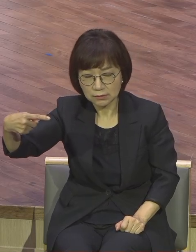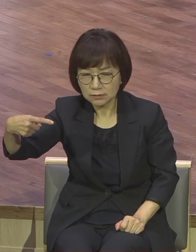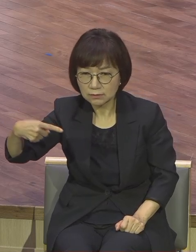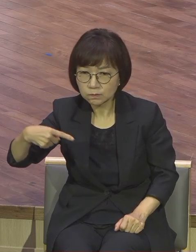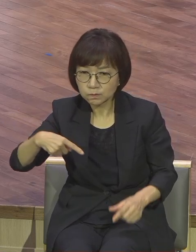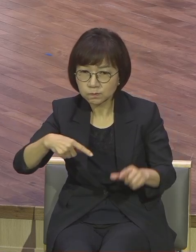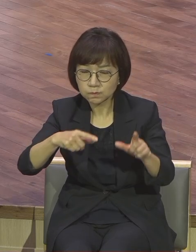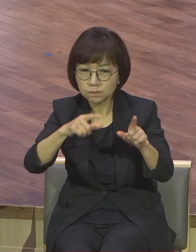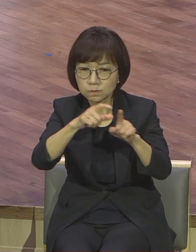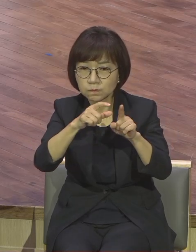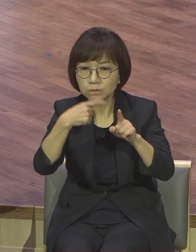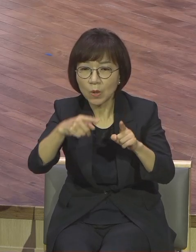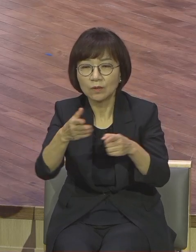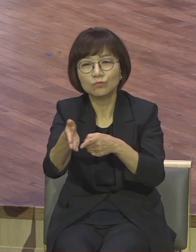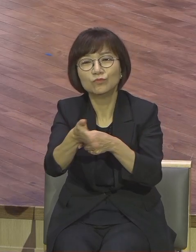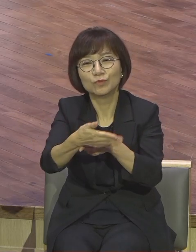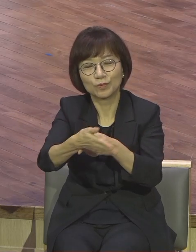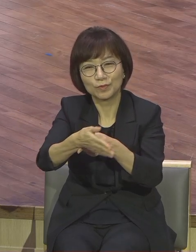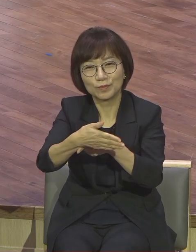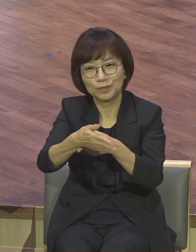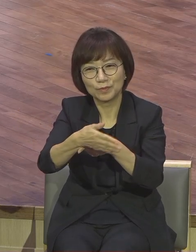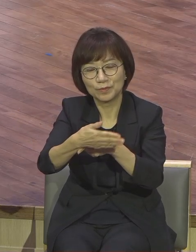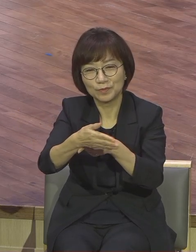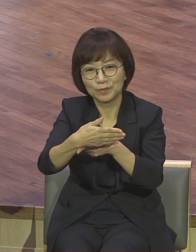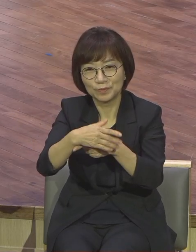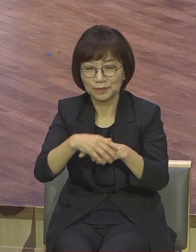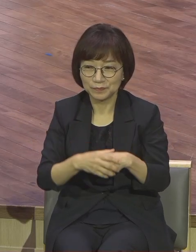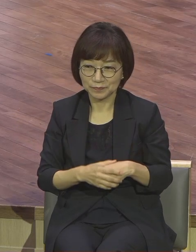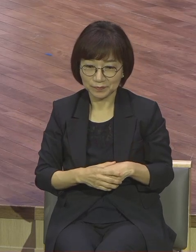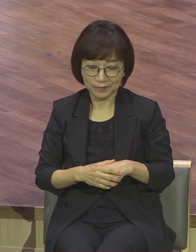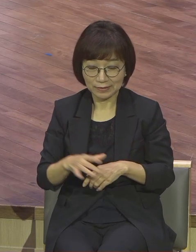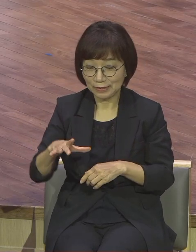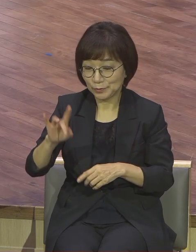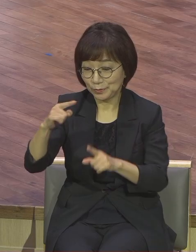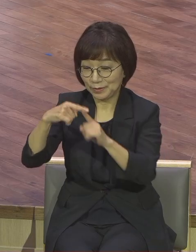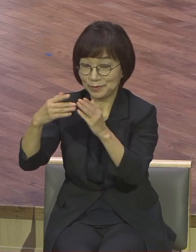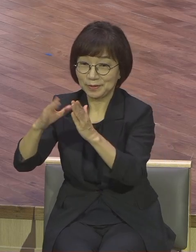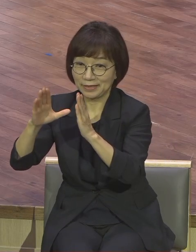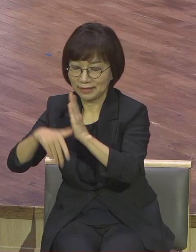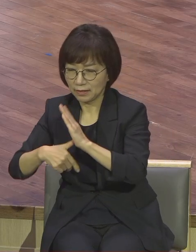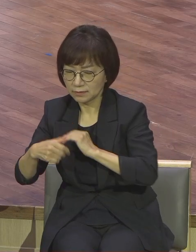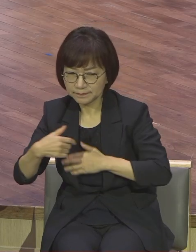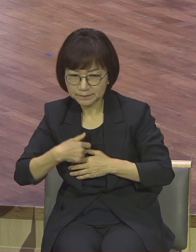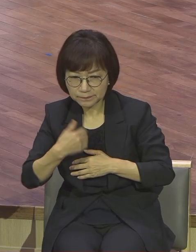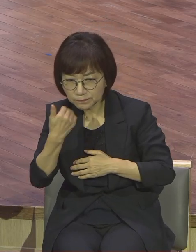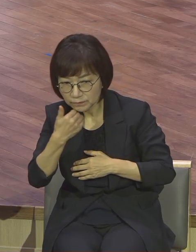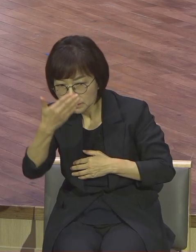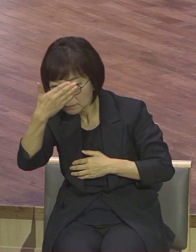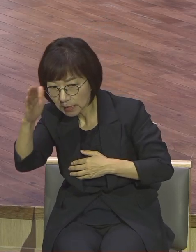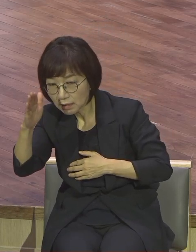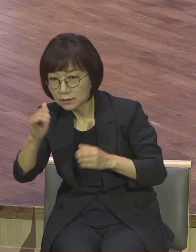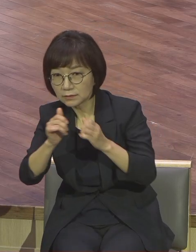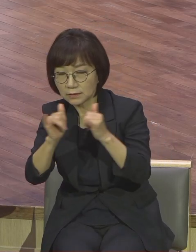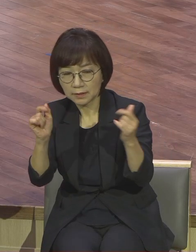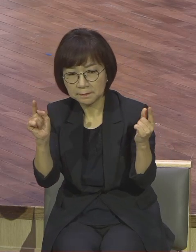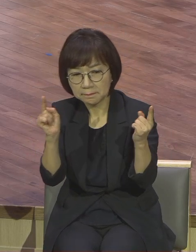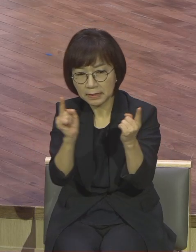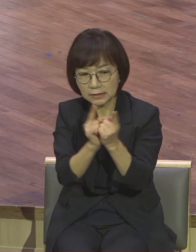초대교의 크리스토스는 다른 사람들을 만나면 어떻게 했냐 만나잖아요 만나면 아무 말도 안 하고